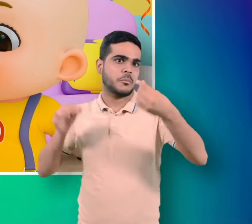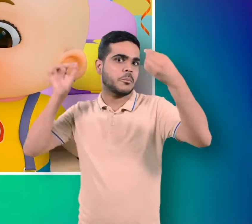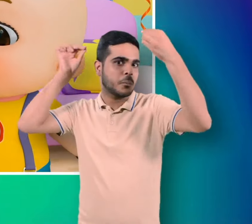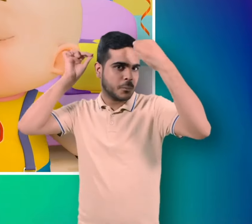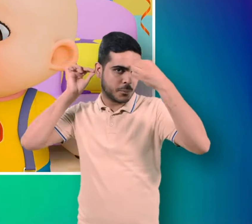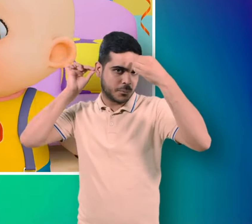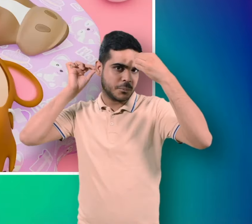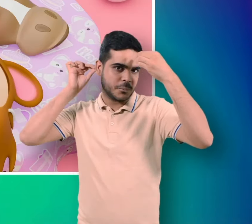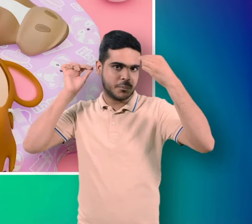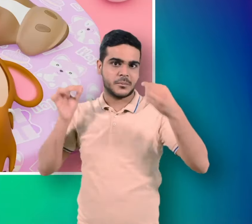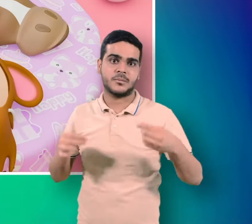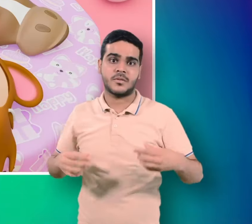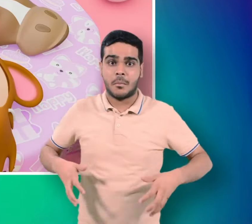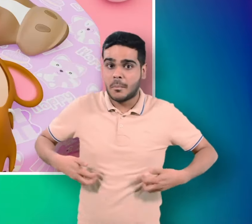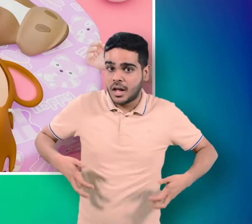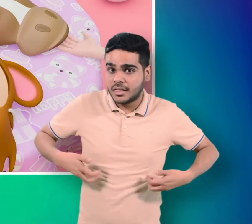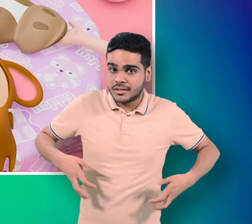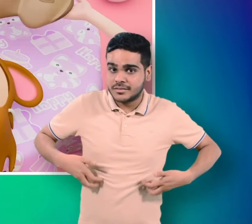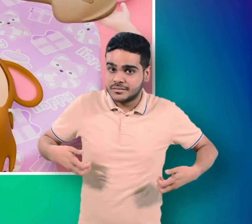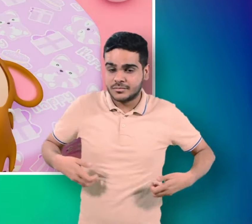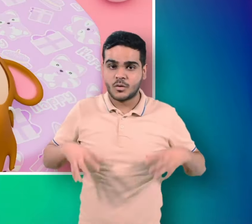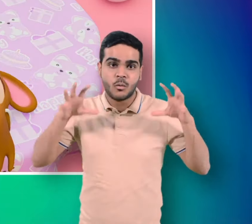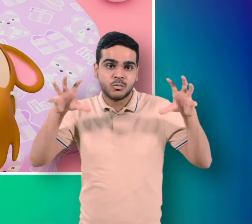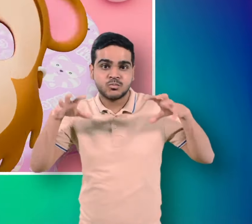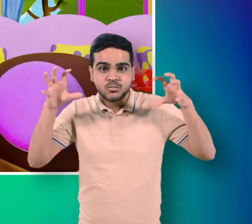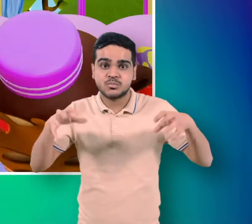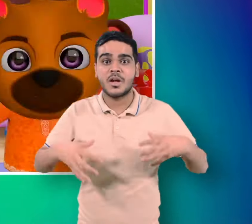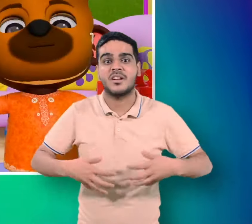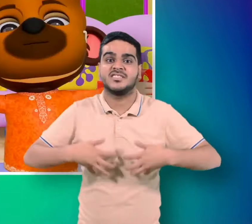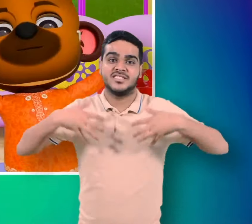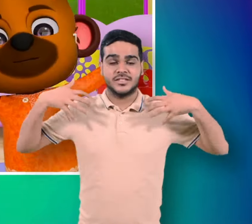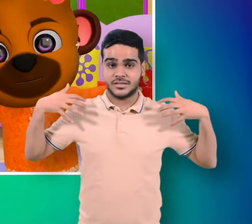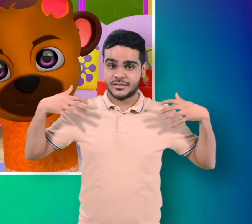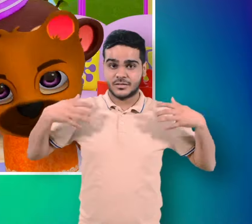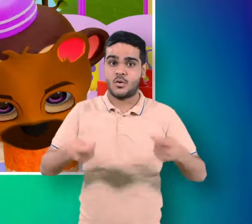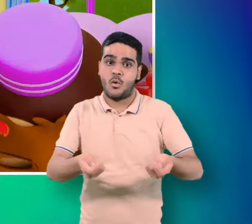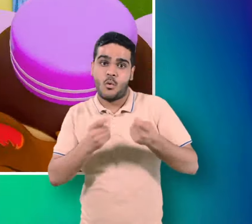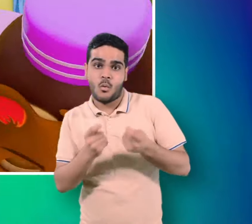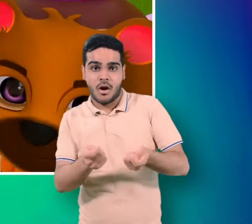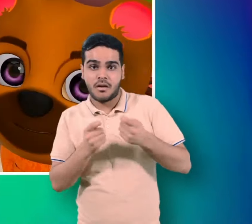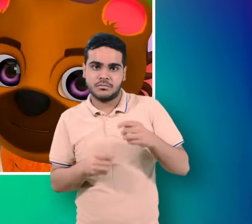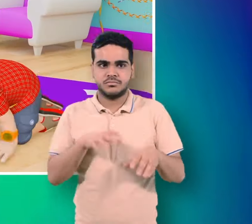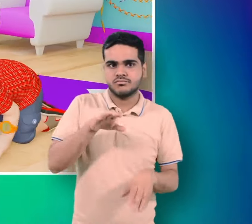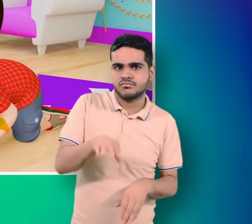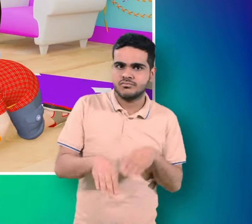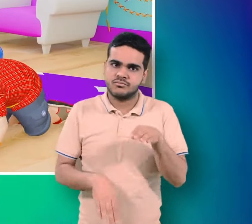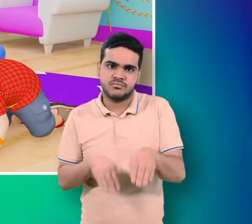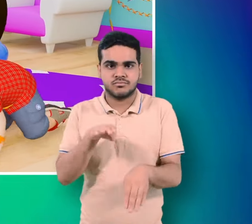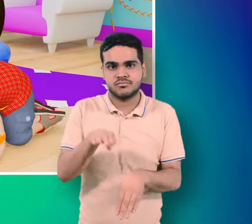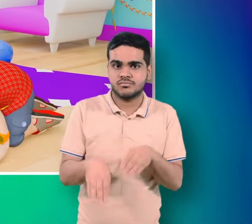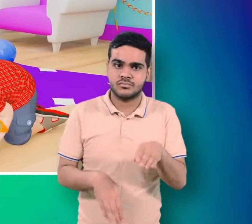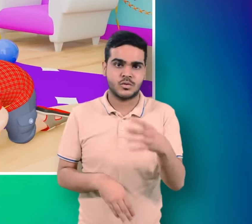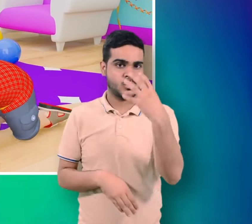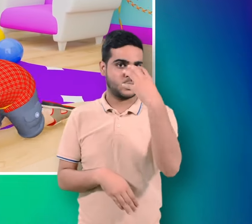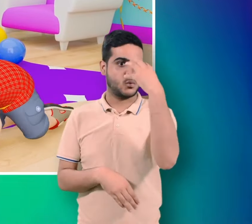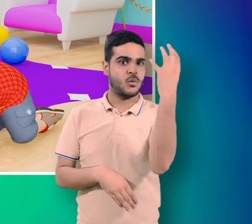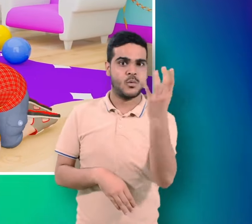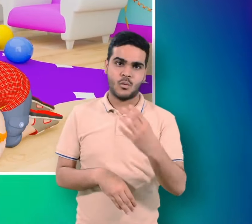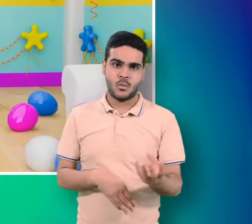तरा तरा के पहन मुखोटे बंदर भालो बन के टबग टबग खोड़ा भागे